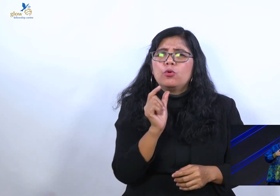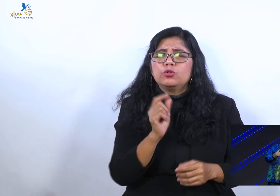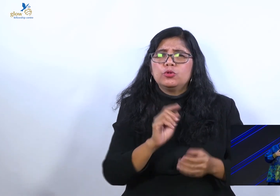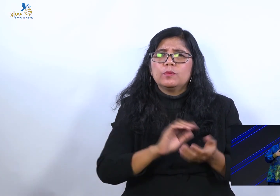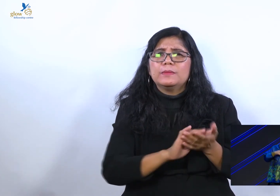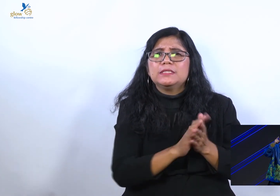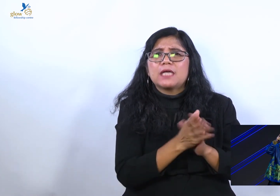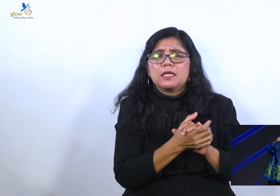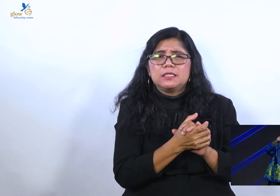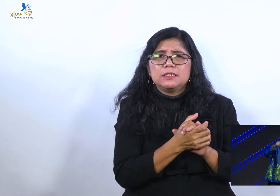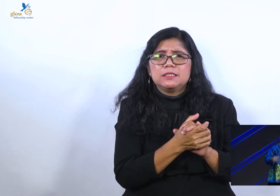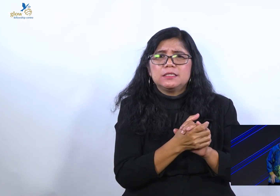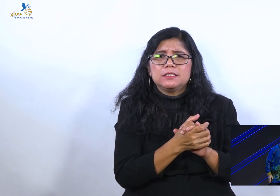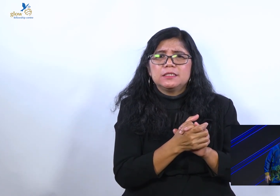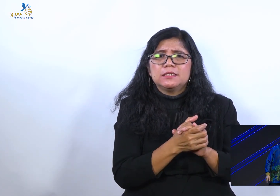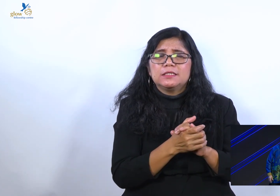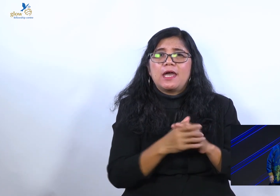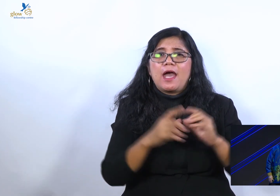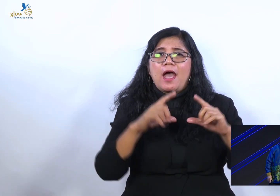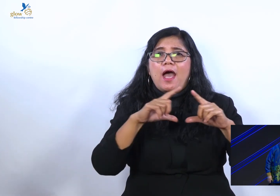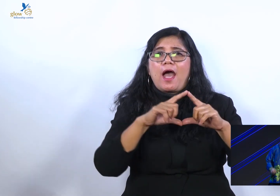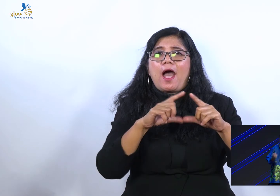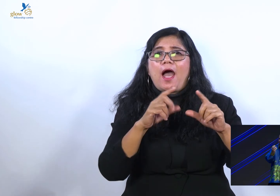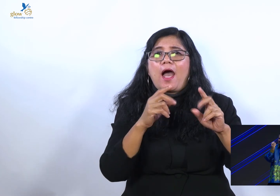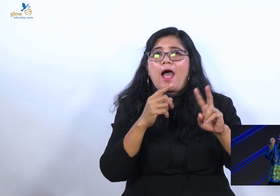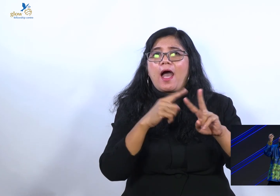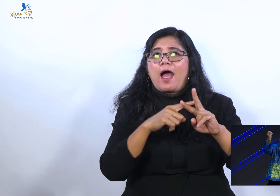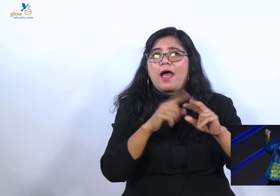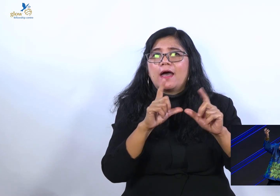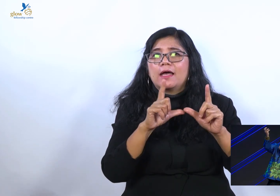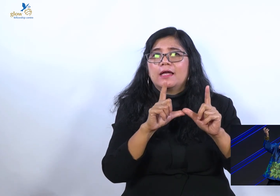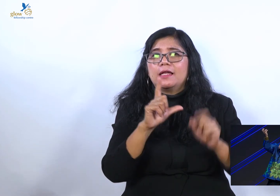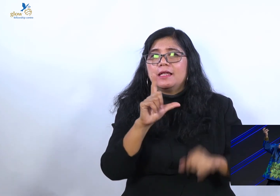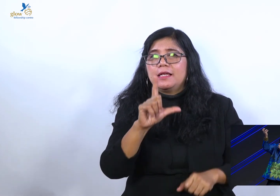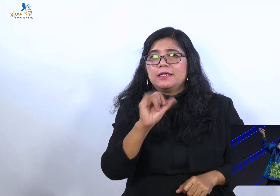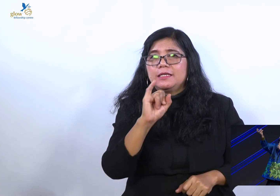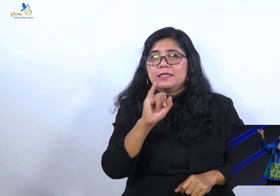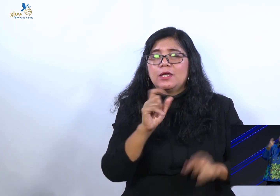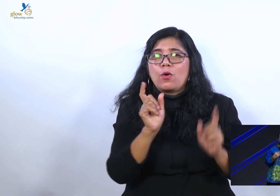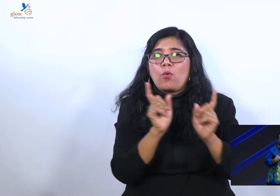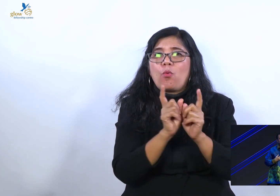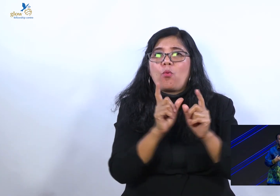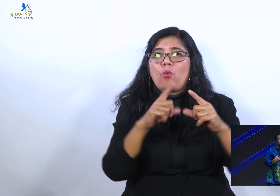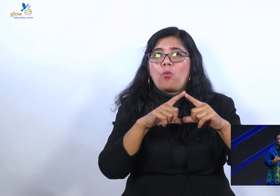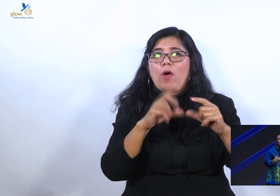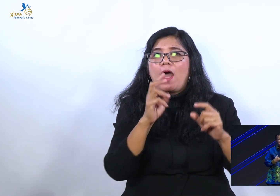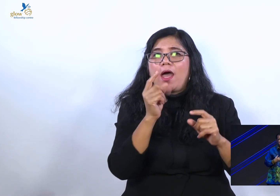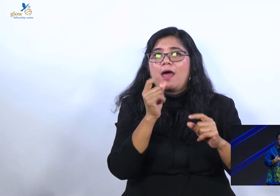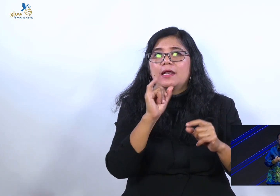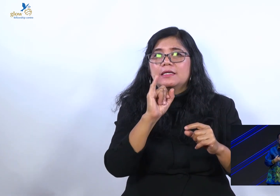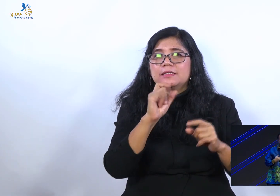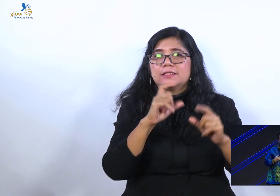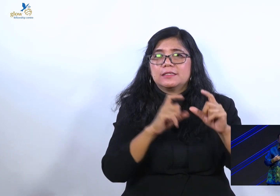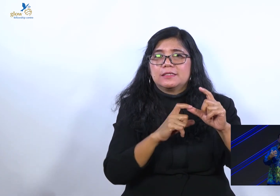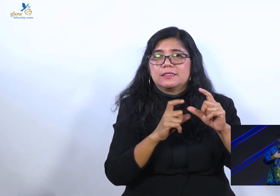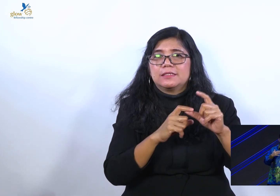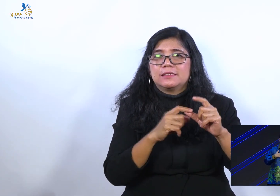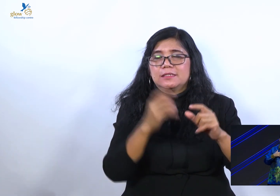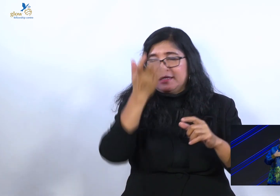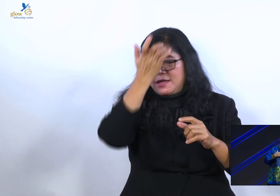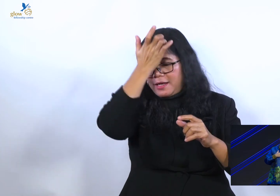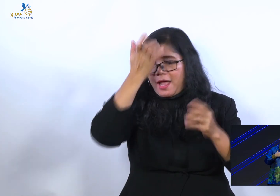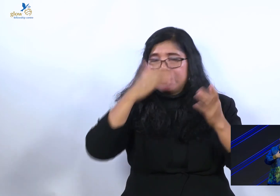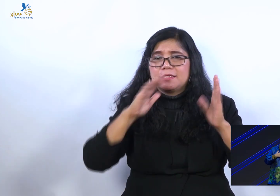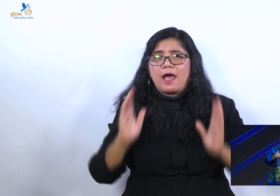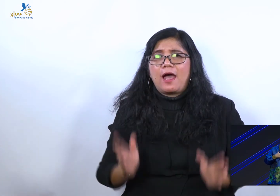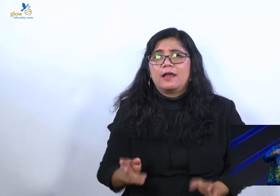alih waris kerajaannya. Alkitab berkata sehingga dia menjadi yang sulung diantara banyak saudara. Supaya kita